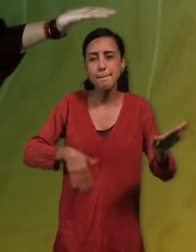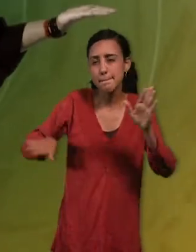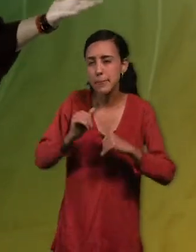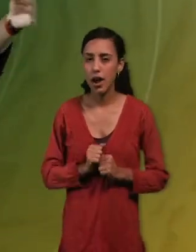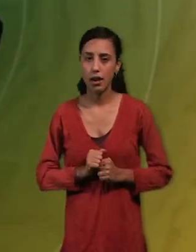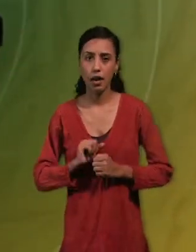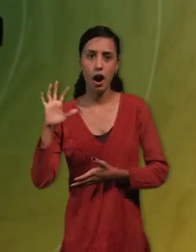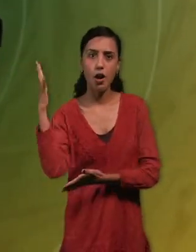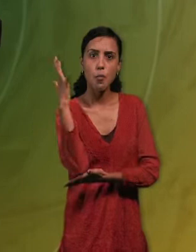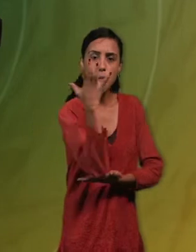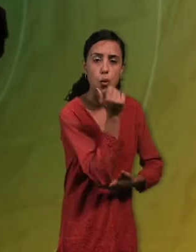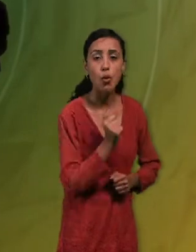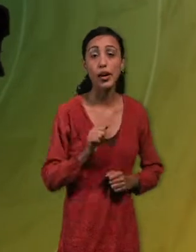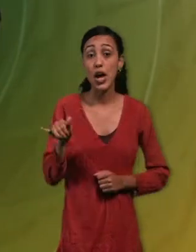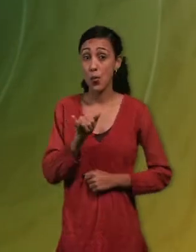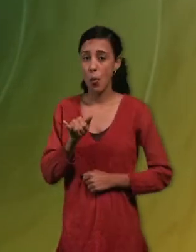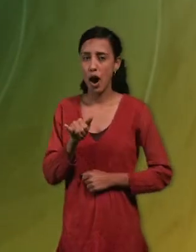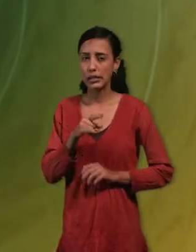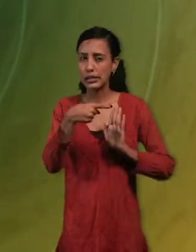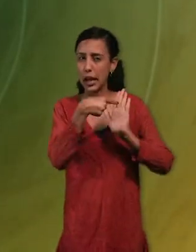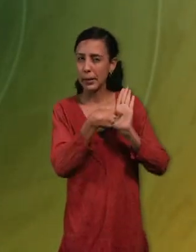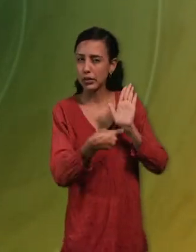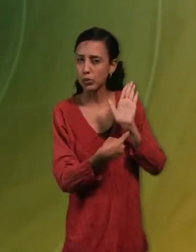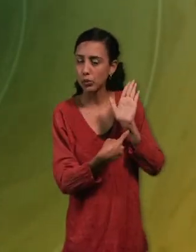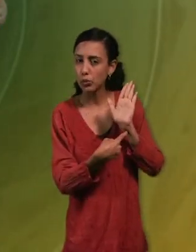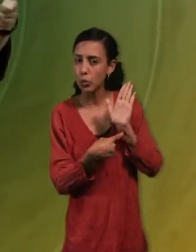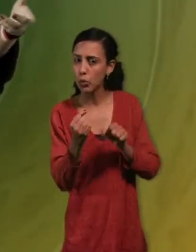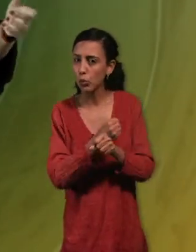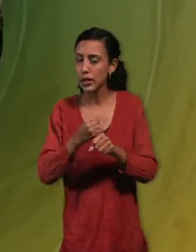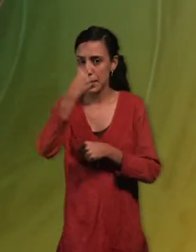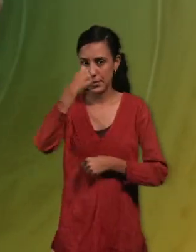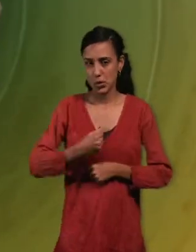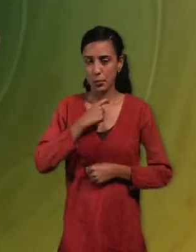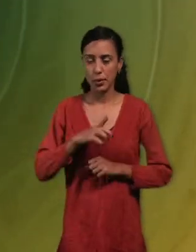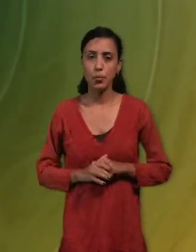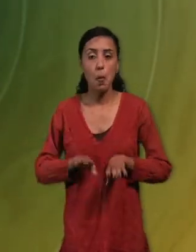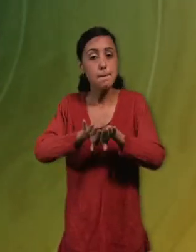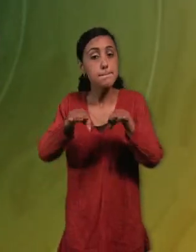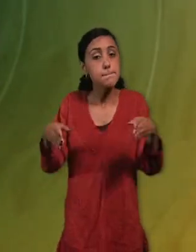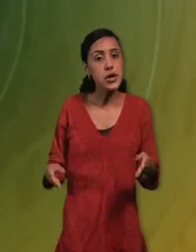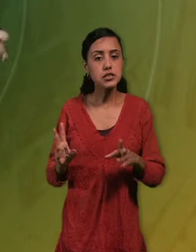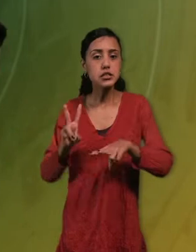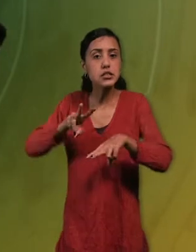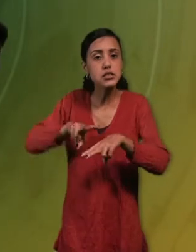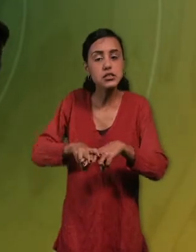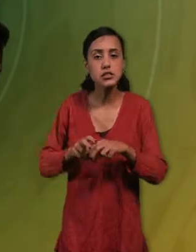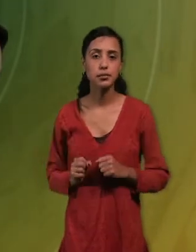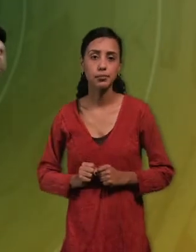bosque, tenemos que saber también qué elementos van a usar los personajes. Por ejemplo, si hay una mesa con unas sillas, si el personaje toma